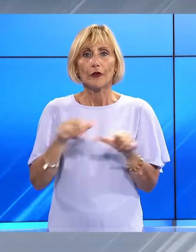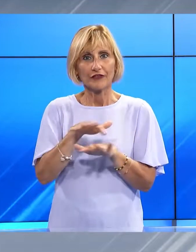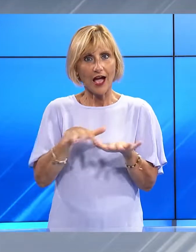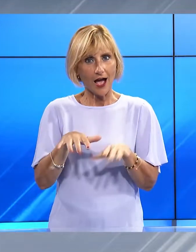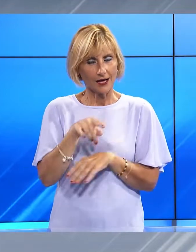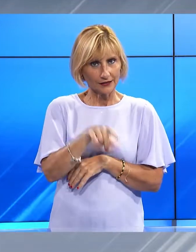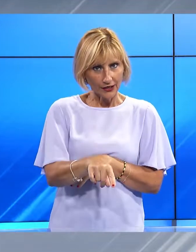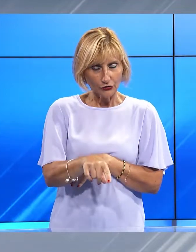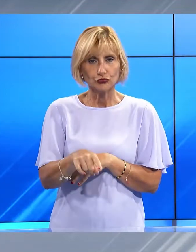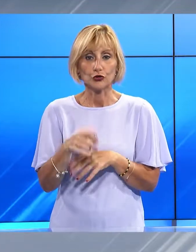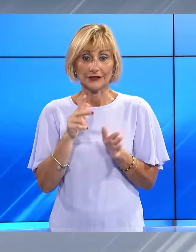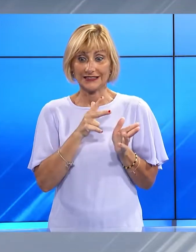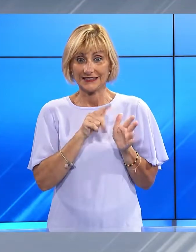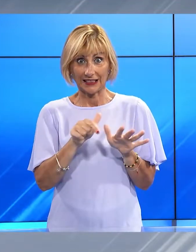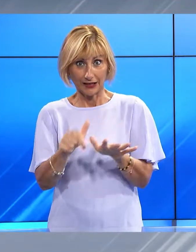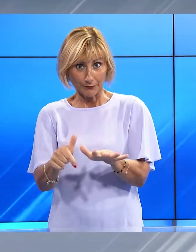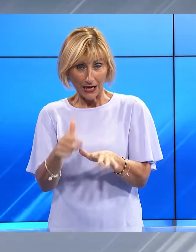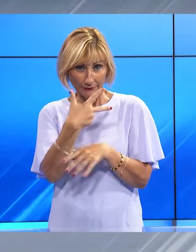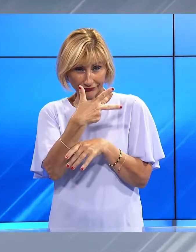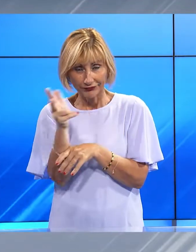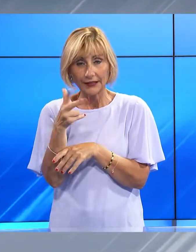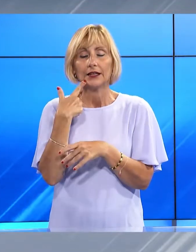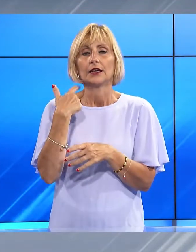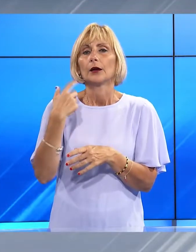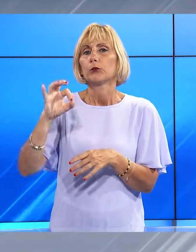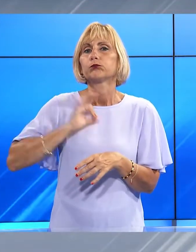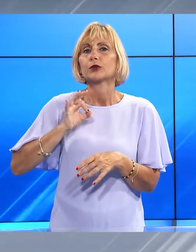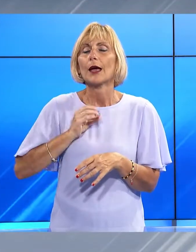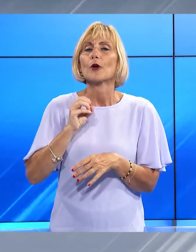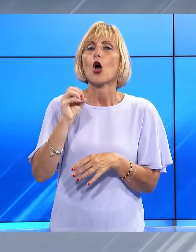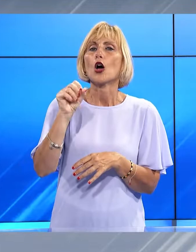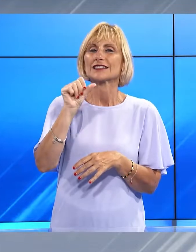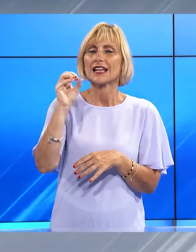queste settimane in Versilia. La firma è quella del premio Oscar Alfonso Cuaron.